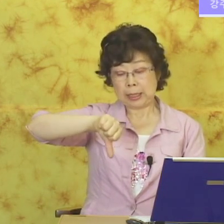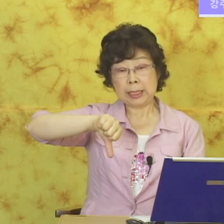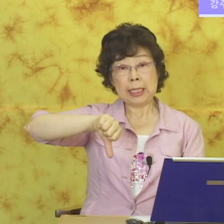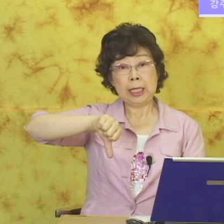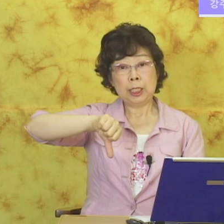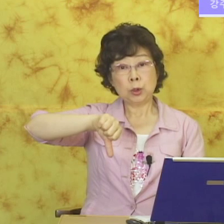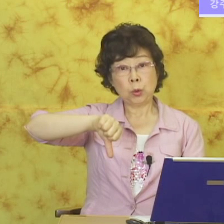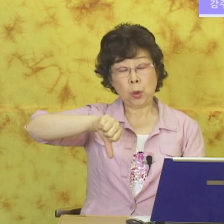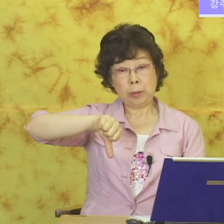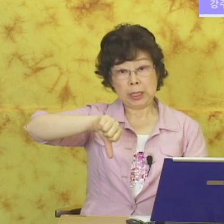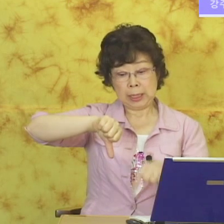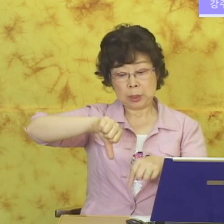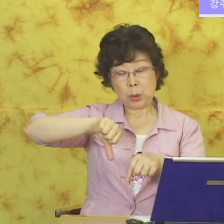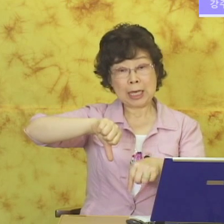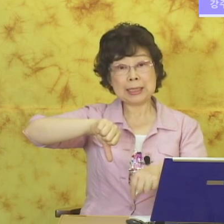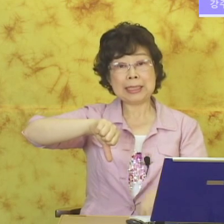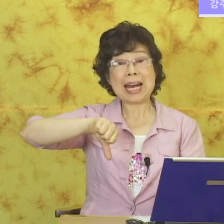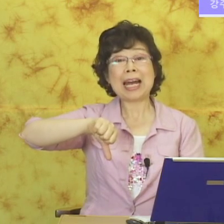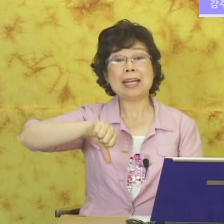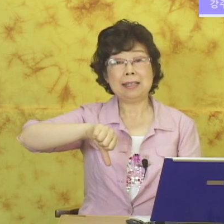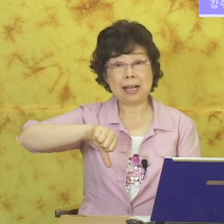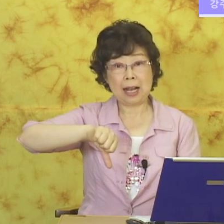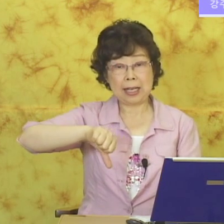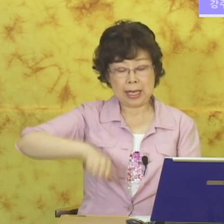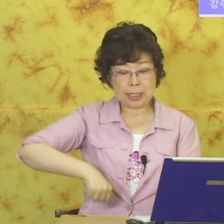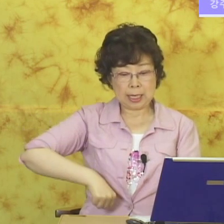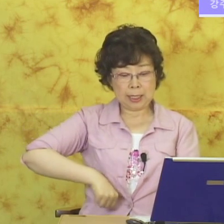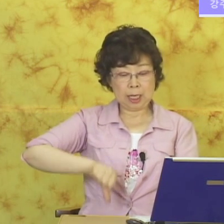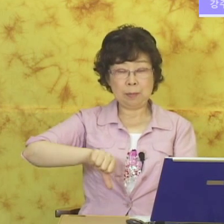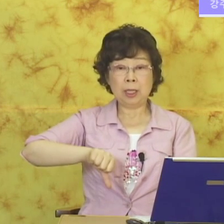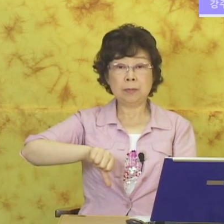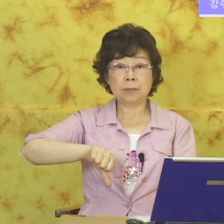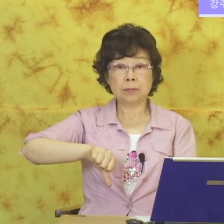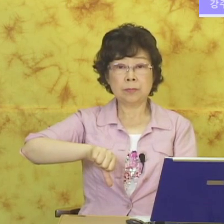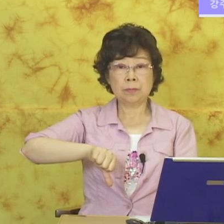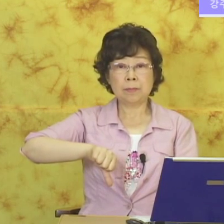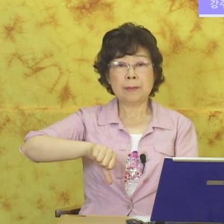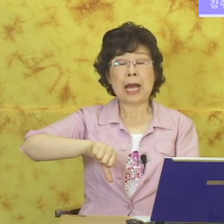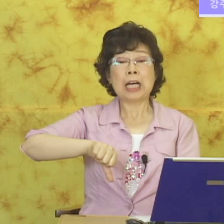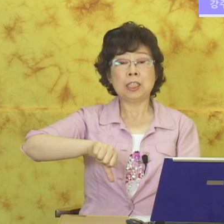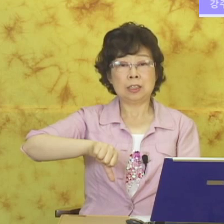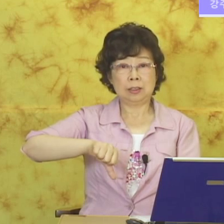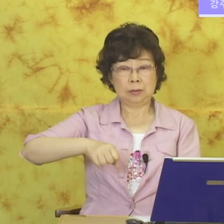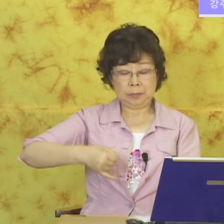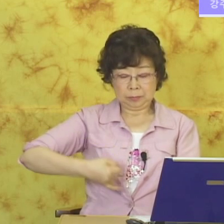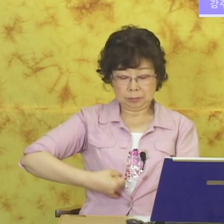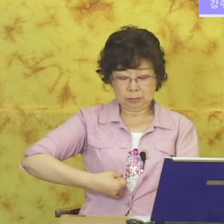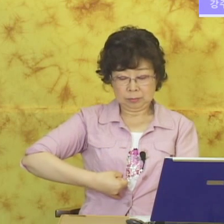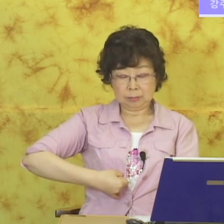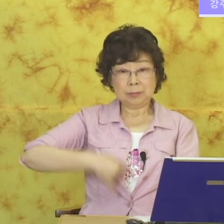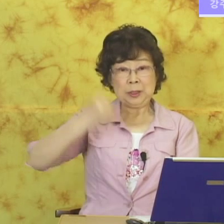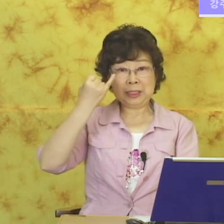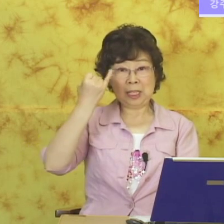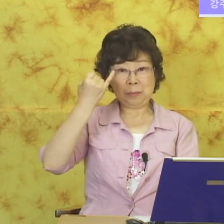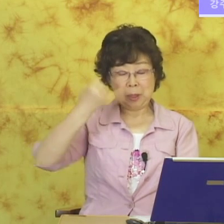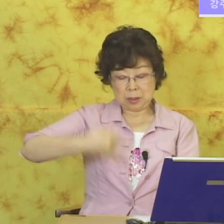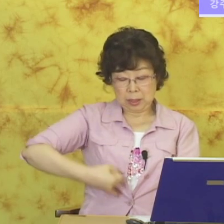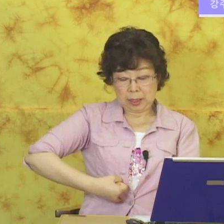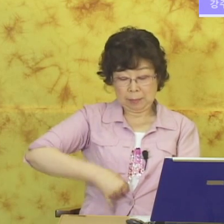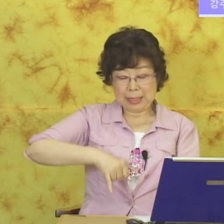의 손톱이 손가락 끝이 아래를 향하게. 자. 이렇게 하면 아들. 여자를 펴서 이렇게 하면